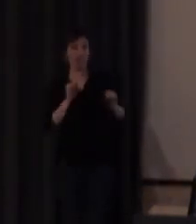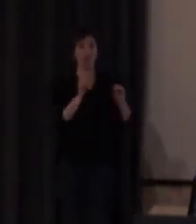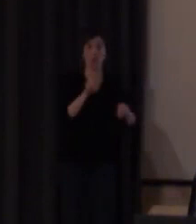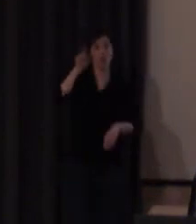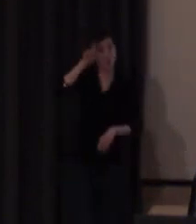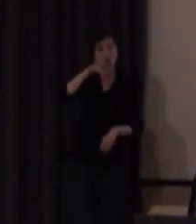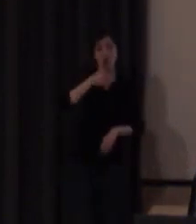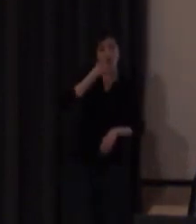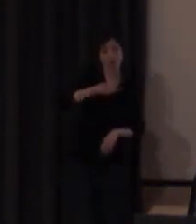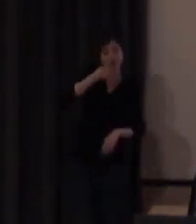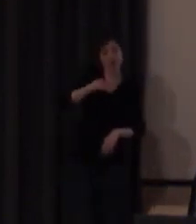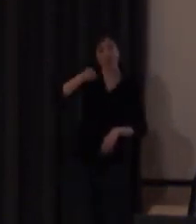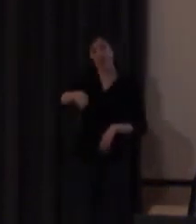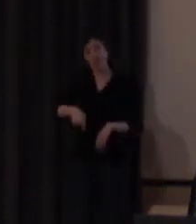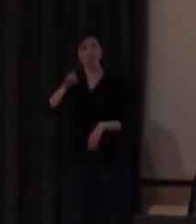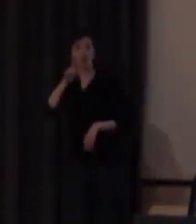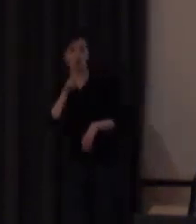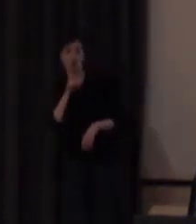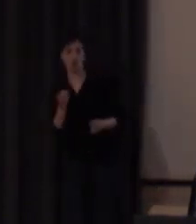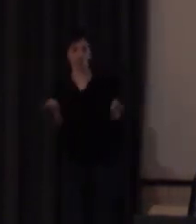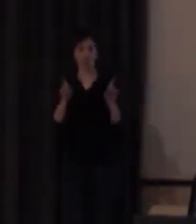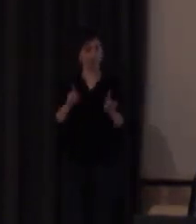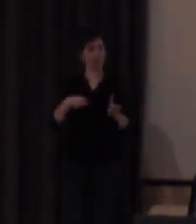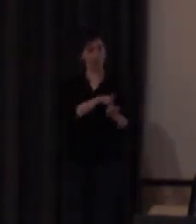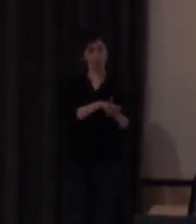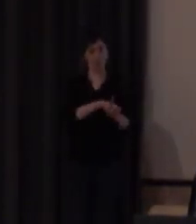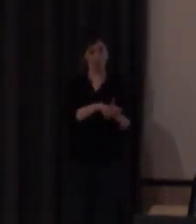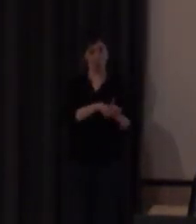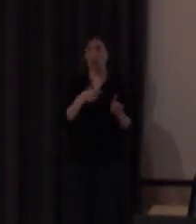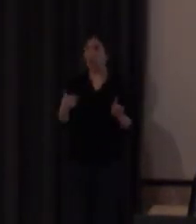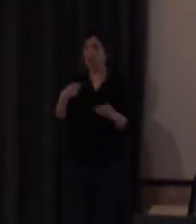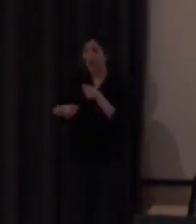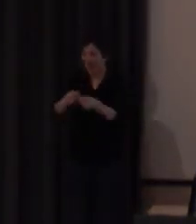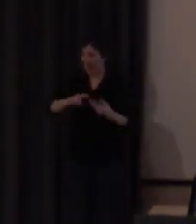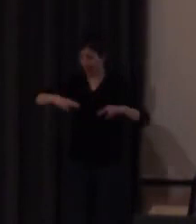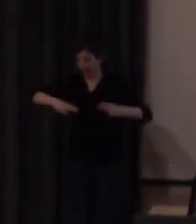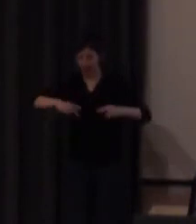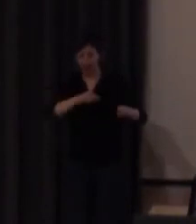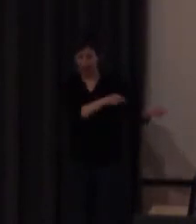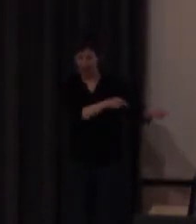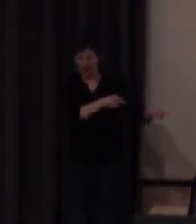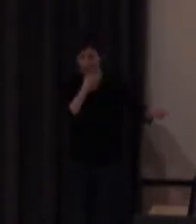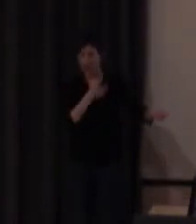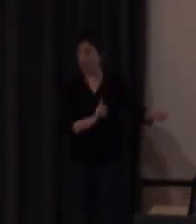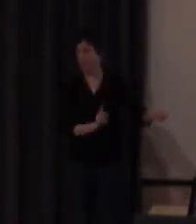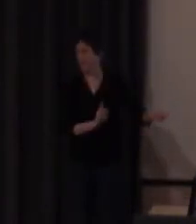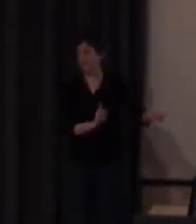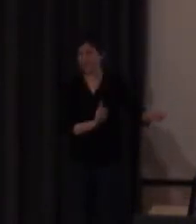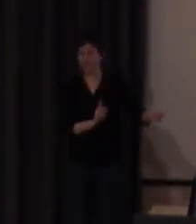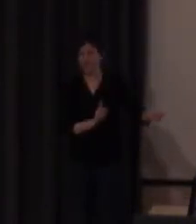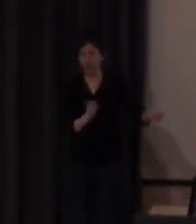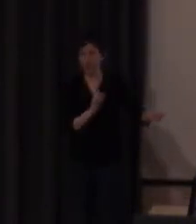y está el profesor de los alumnos sordos ¿qué hace? ¿interpretar las clases del profesor de los oyentes? no